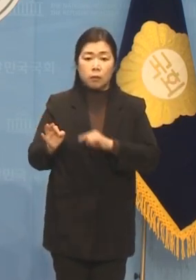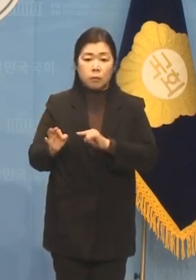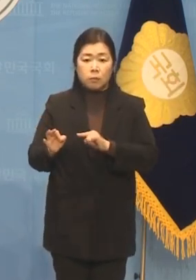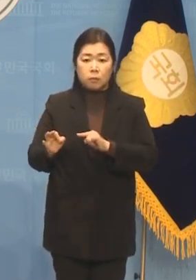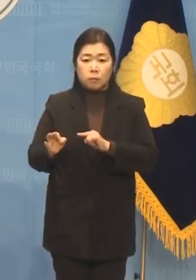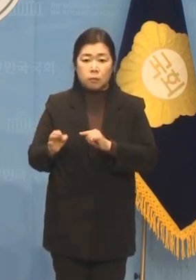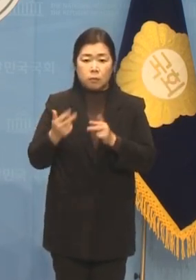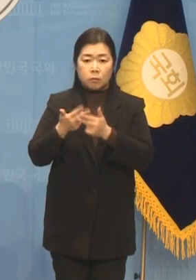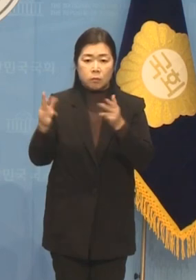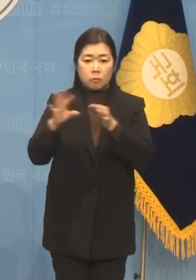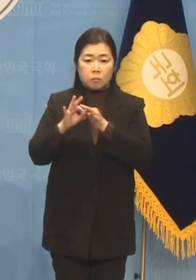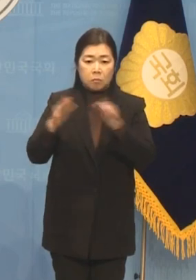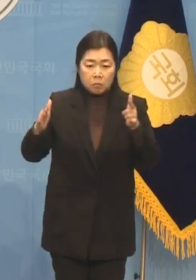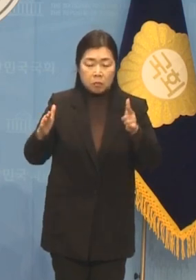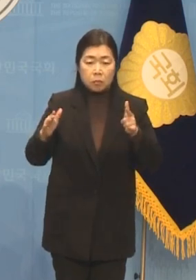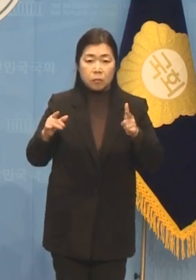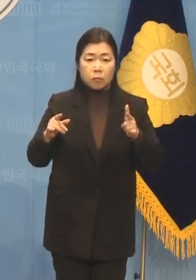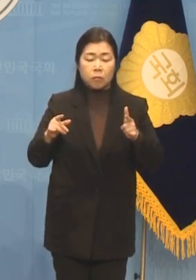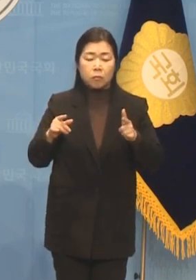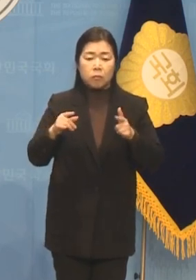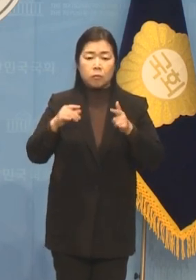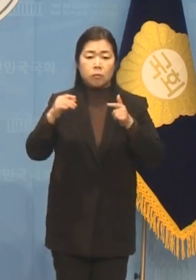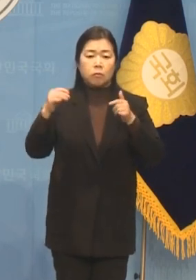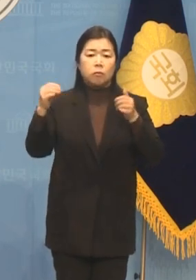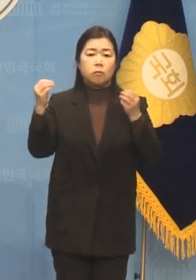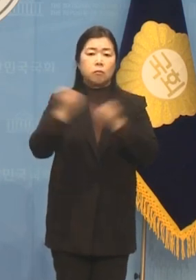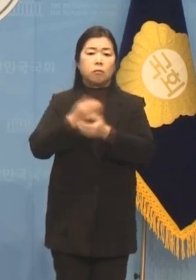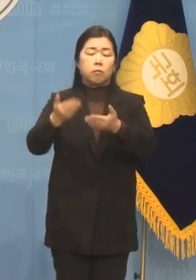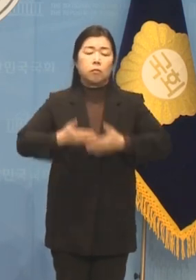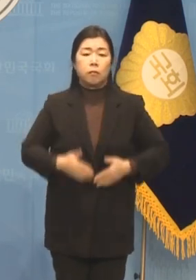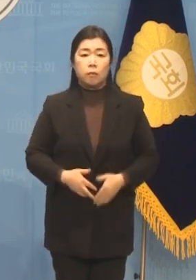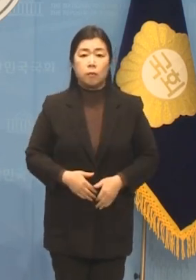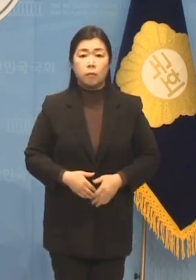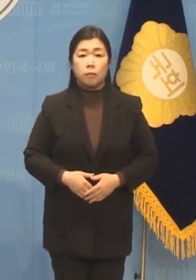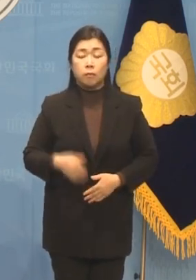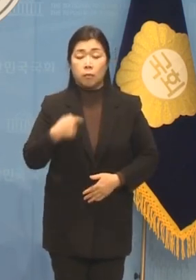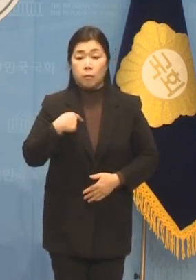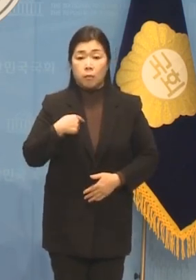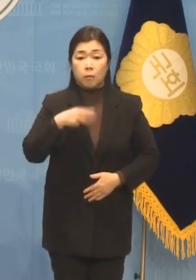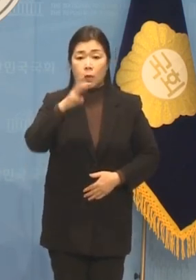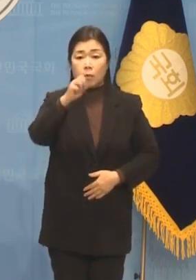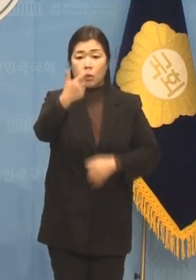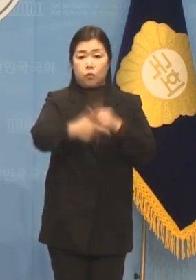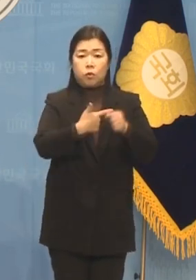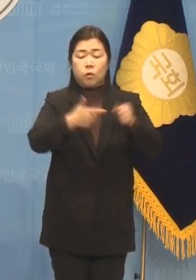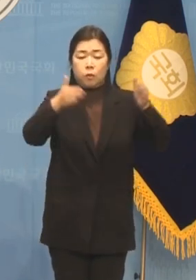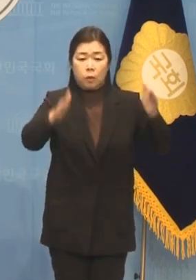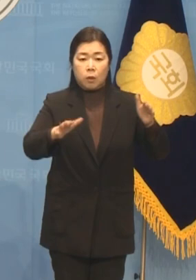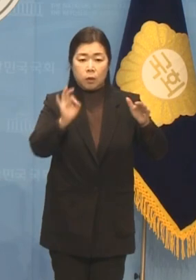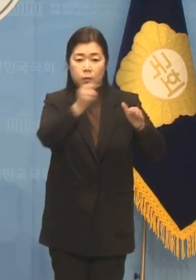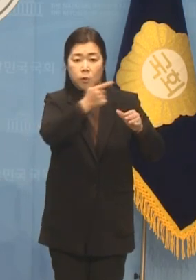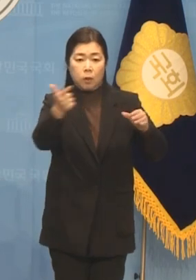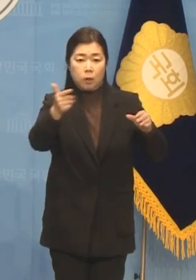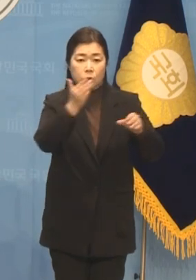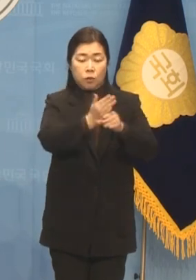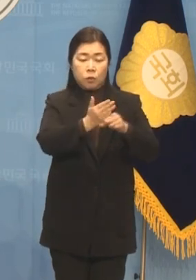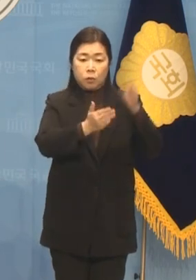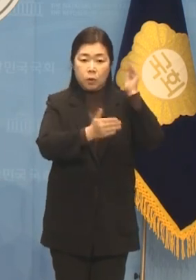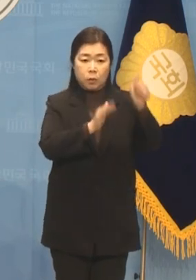비서로 시작해서 지난 36년 동안 민주당을 한결같이 지켜왔습니다.